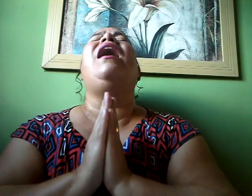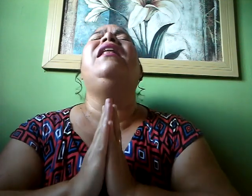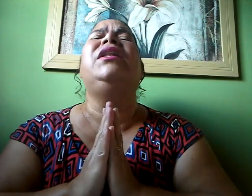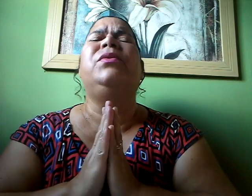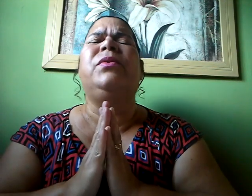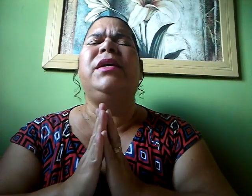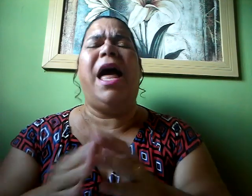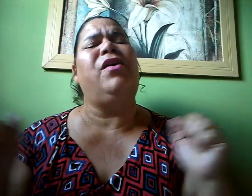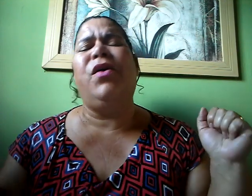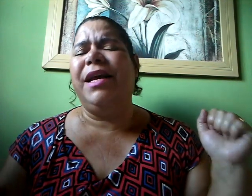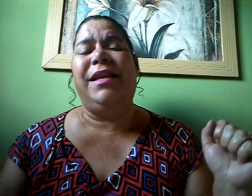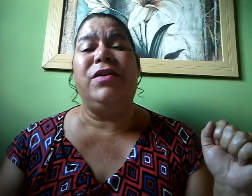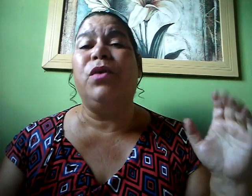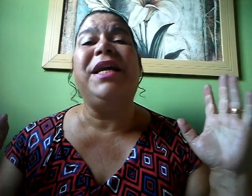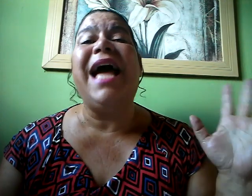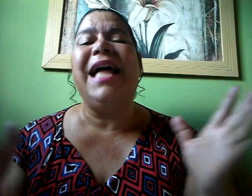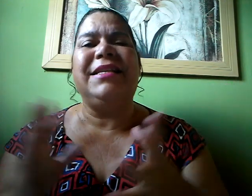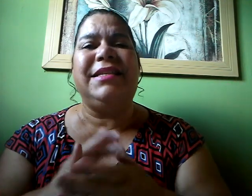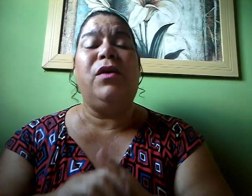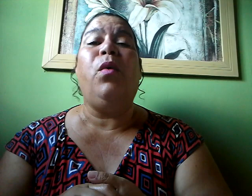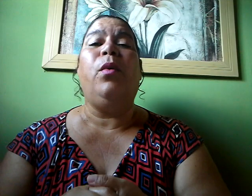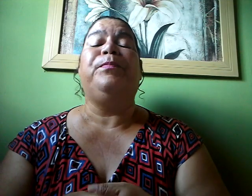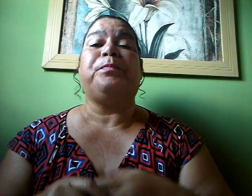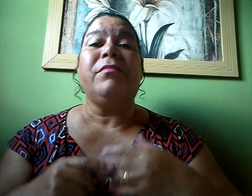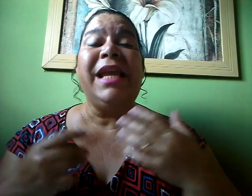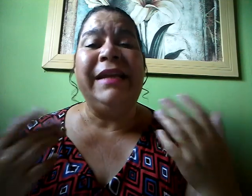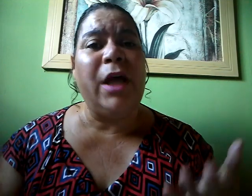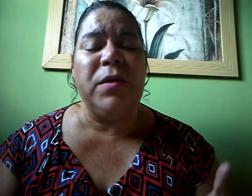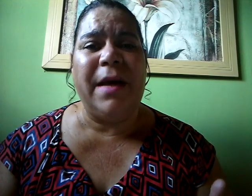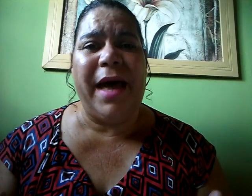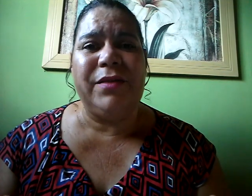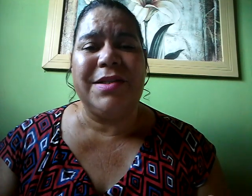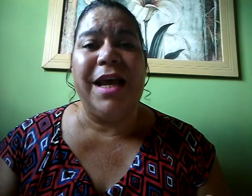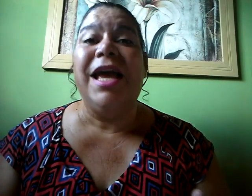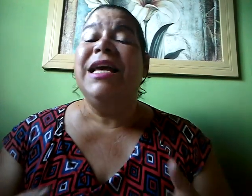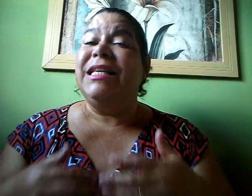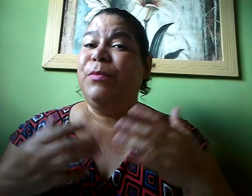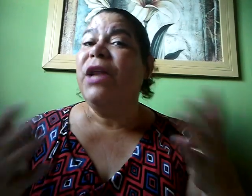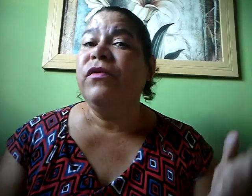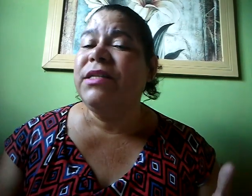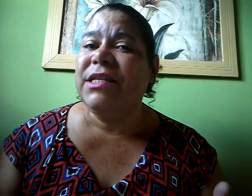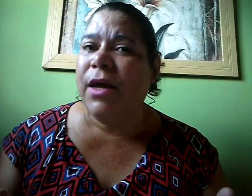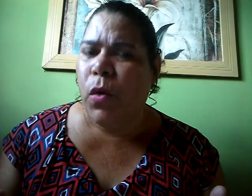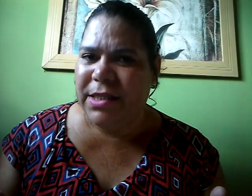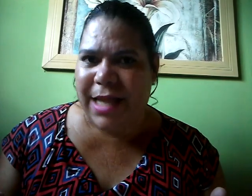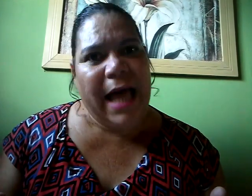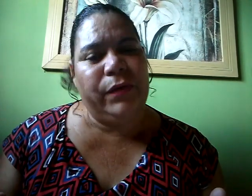Aleluia Glória a Deus Obrigada Senhor Então meus amados Espero que vocês tenham gostado